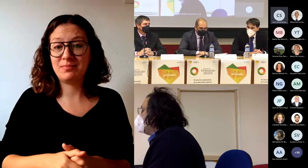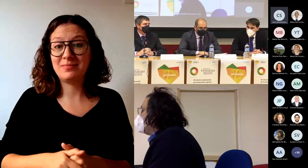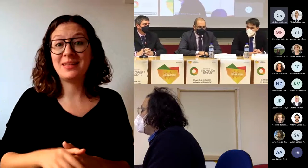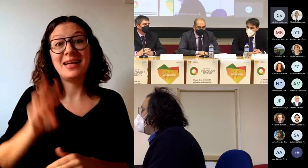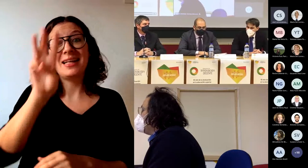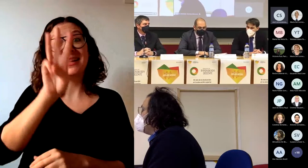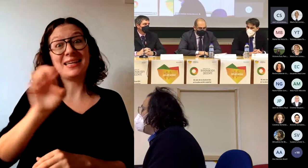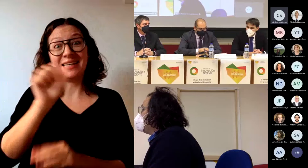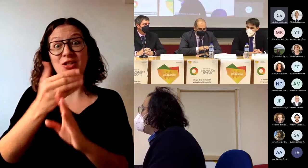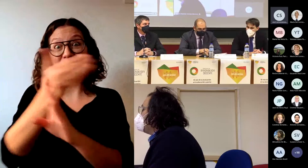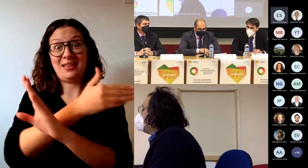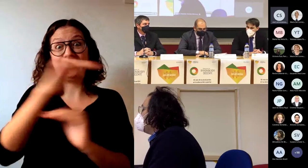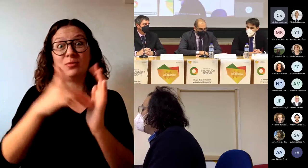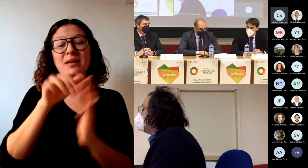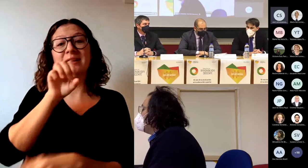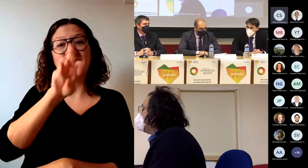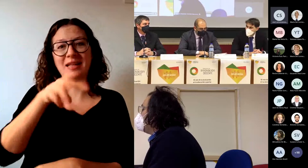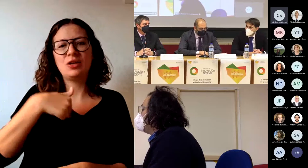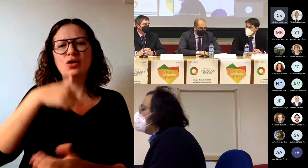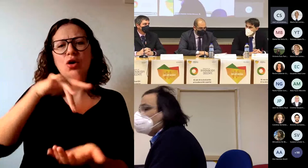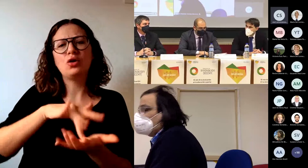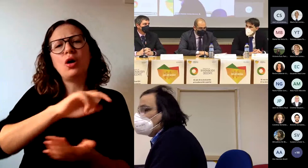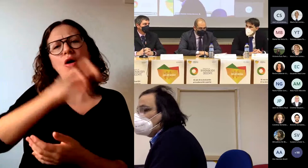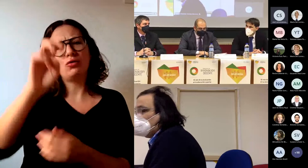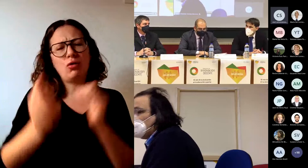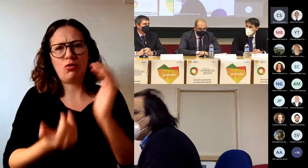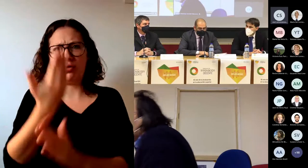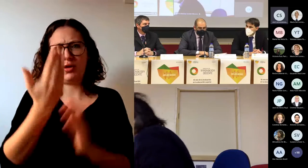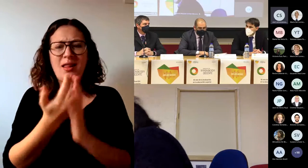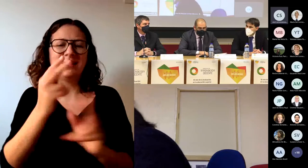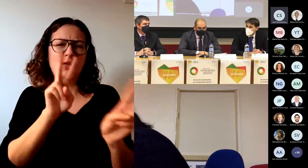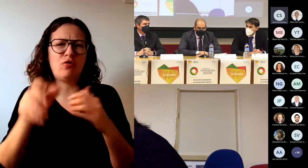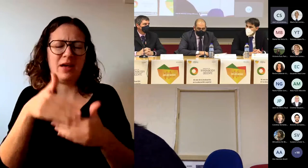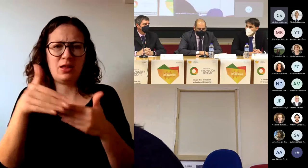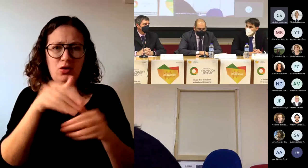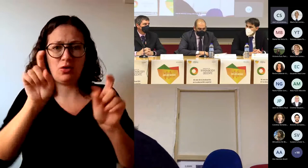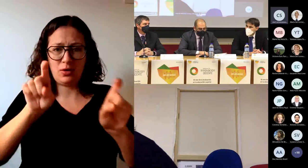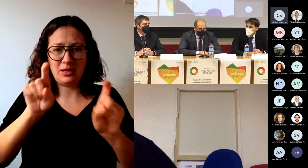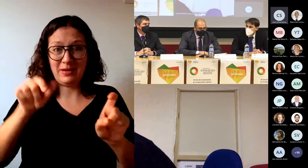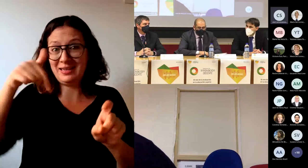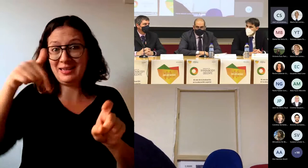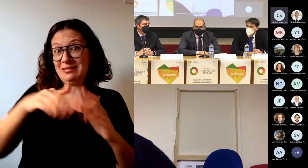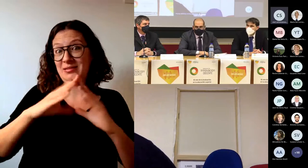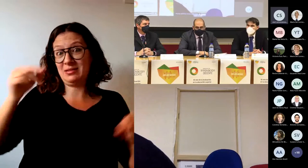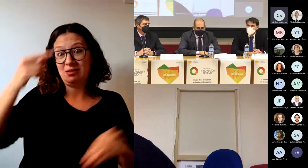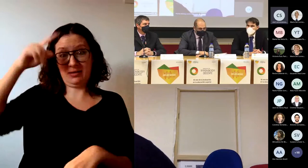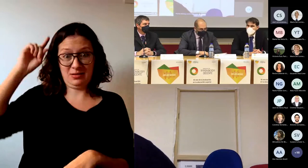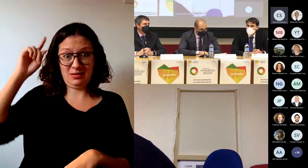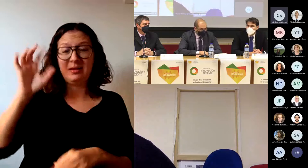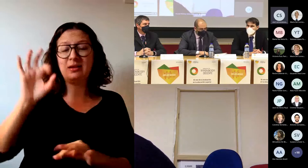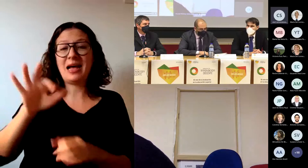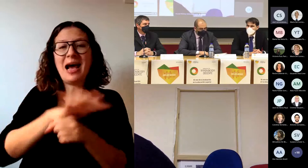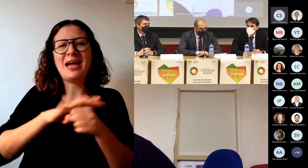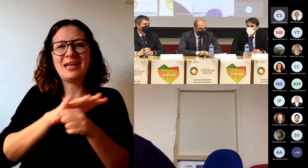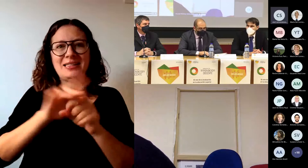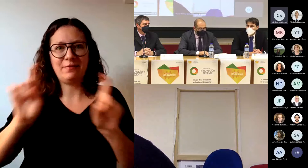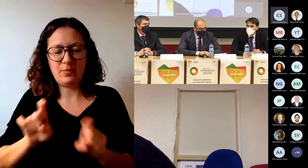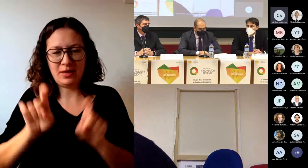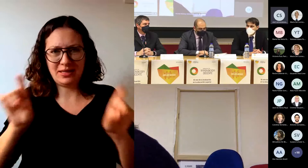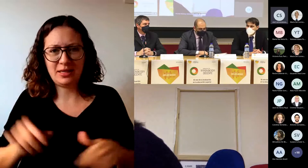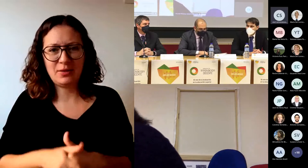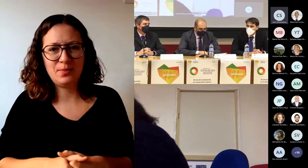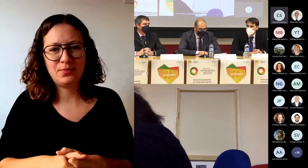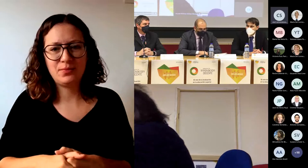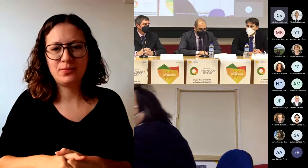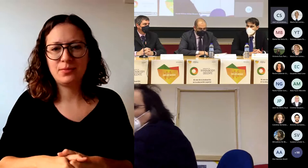innovación y tics educativas, que se celebraban aquí en la Universidad de San Carlos, que organizaban una serie de asistentes de las áreas de informática. La experiencia